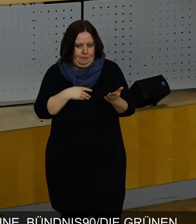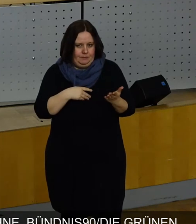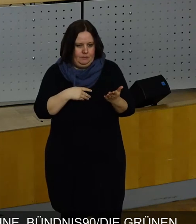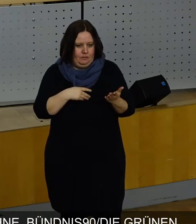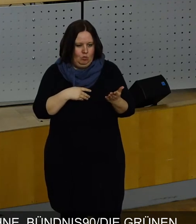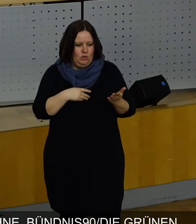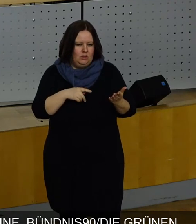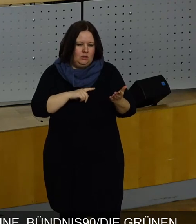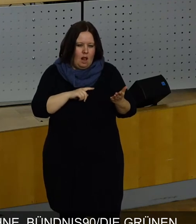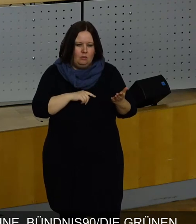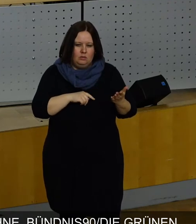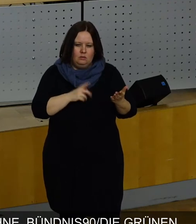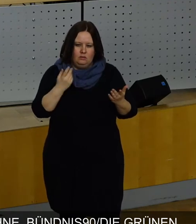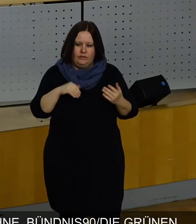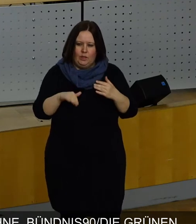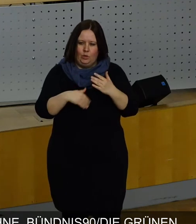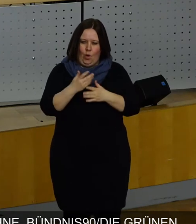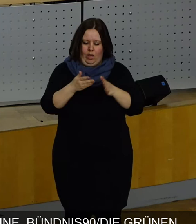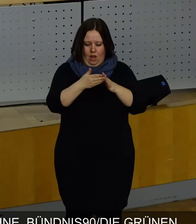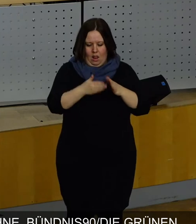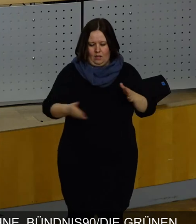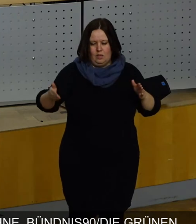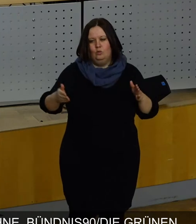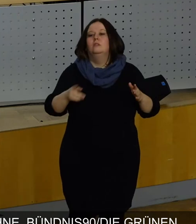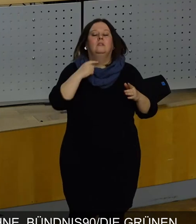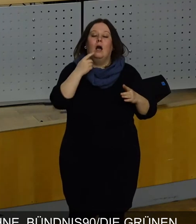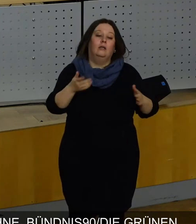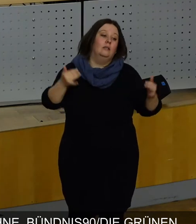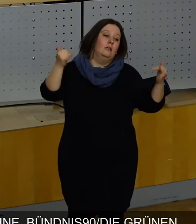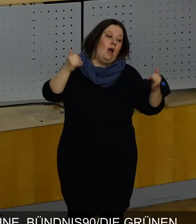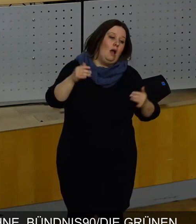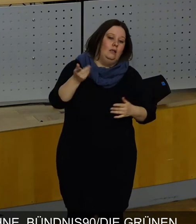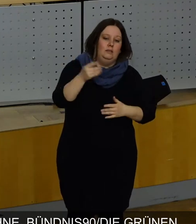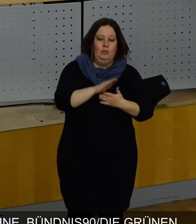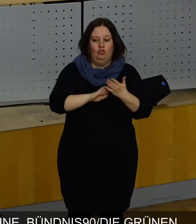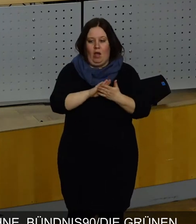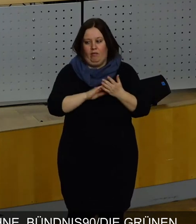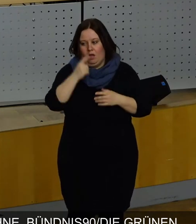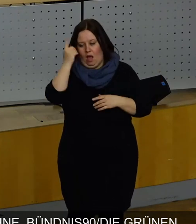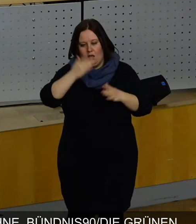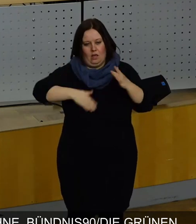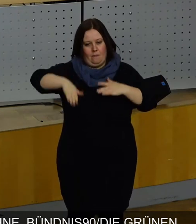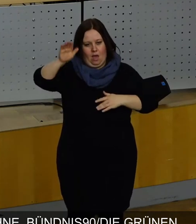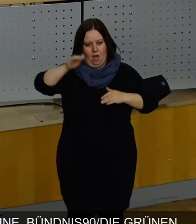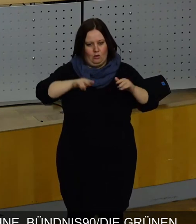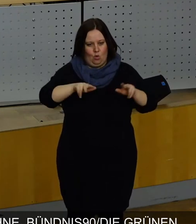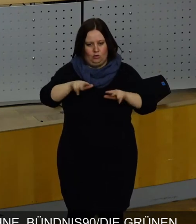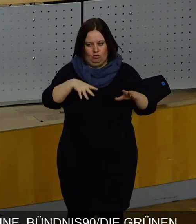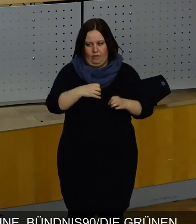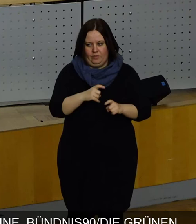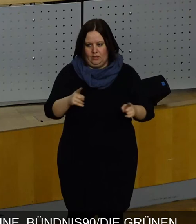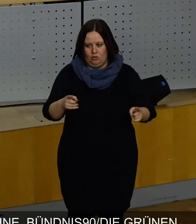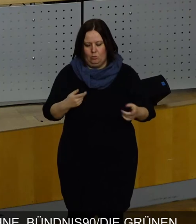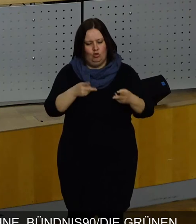Eine Zeit lang zu Beginn dieser neuen Legislatur hieß es, ja, ihr schafft es nicht, in diesem Rat Mehrheiten zu organisieren.